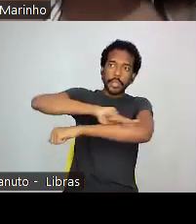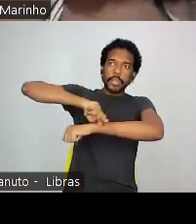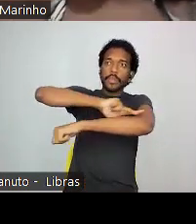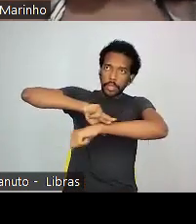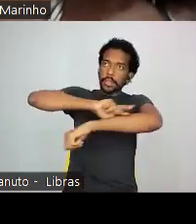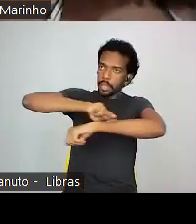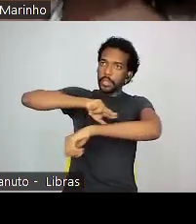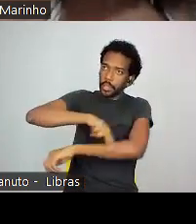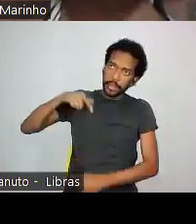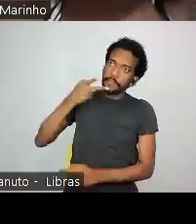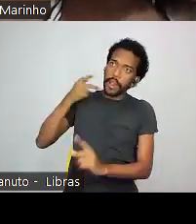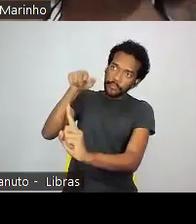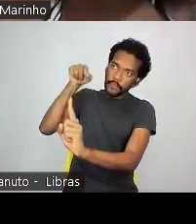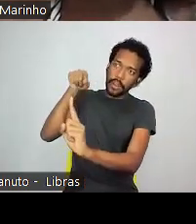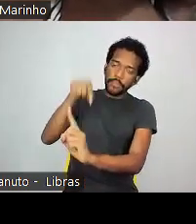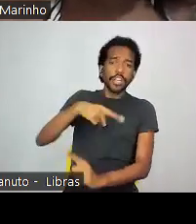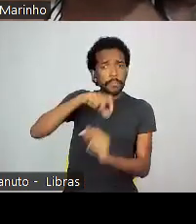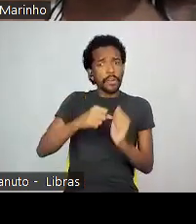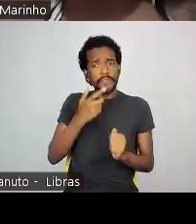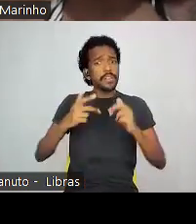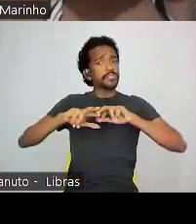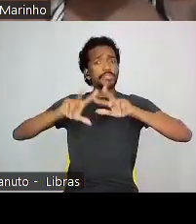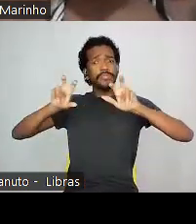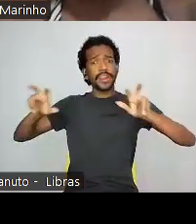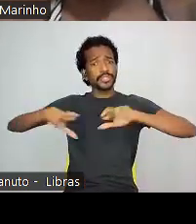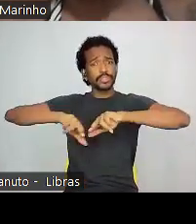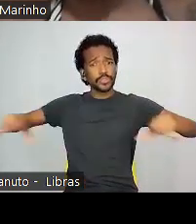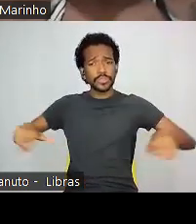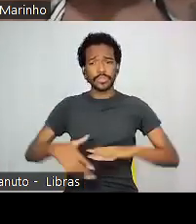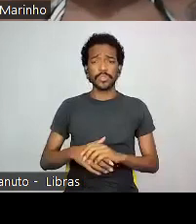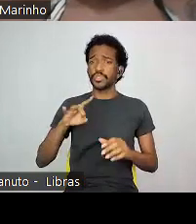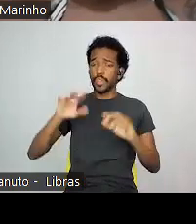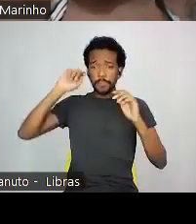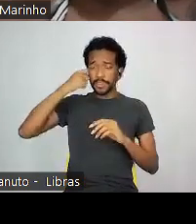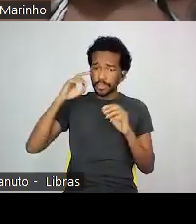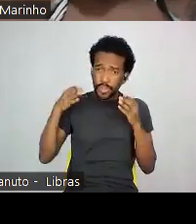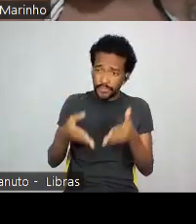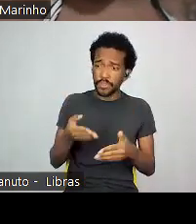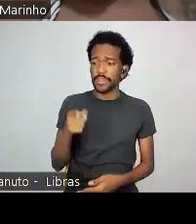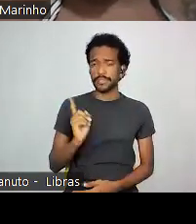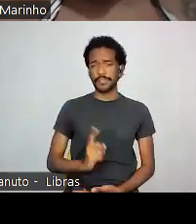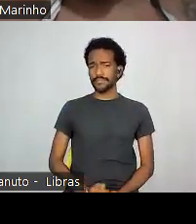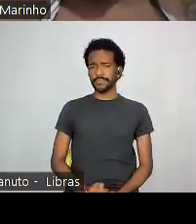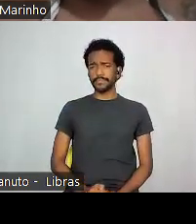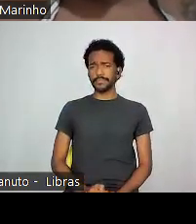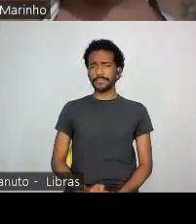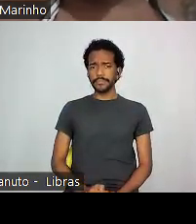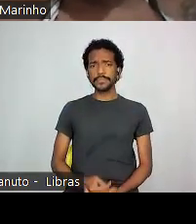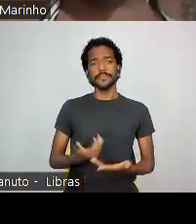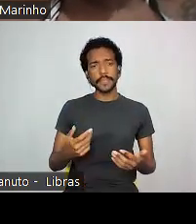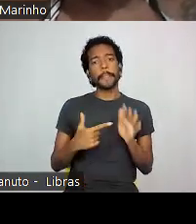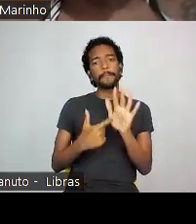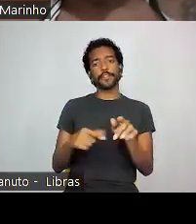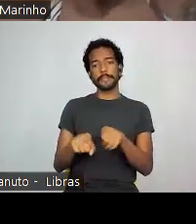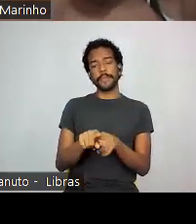todo instante. A gente pode falar sobre várias coisas, a gente não pode falar sobre a questão preta. Vou ser aqui, mais uma vez, o exemplo da